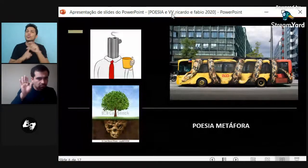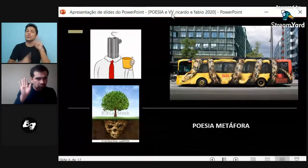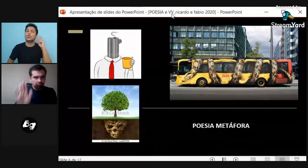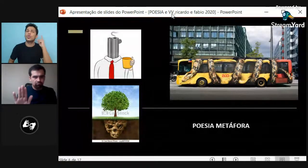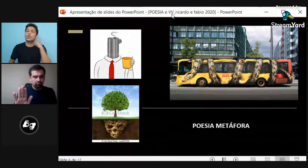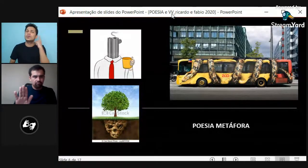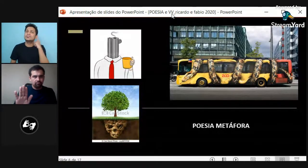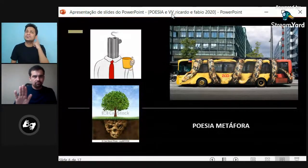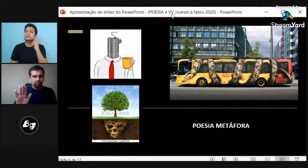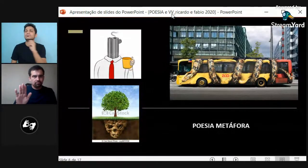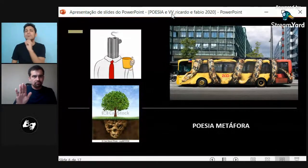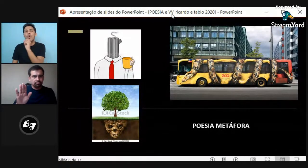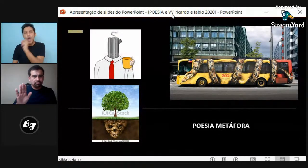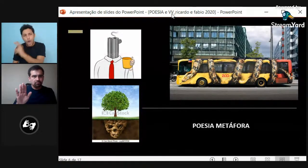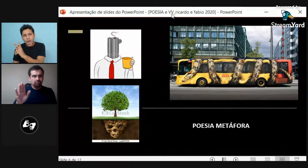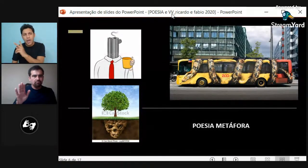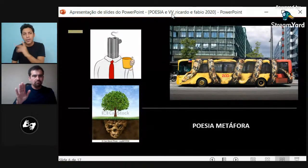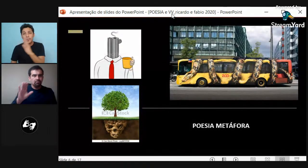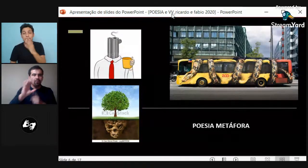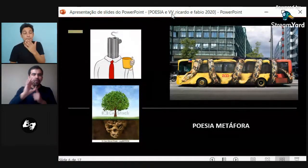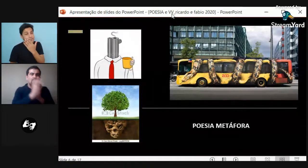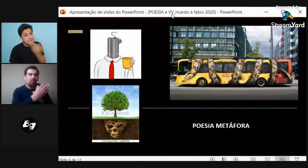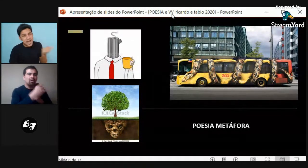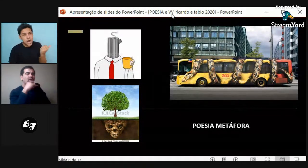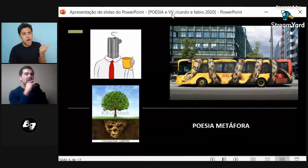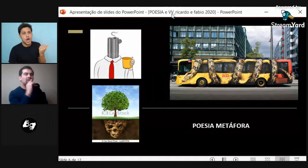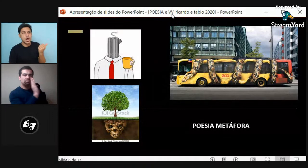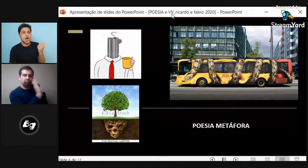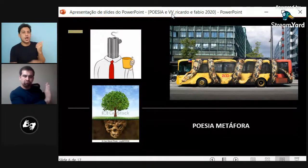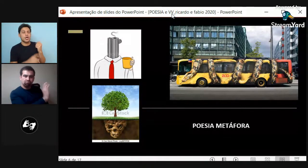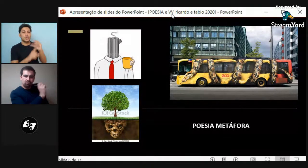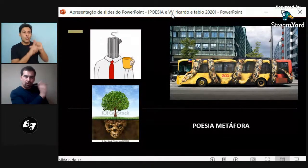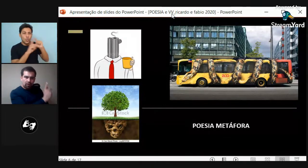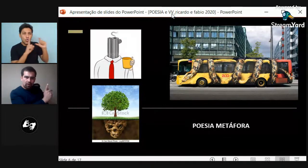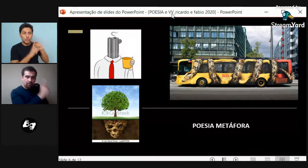Y esto es de la cultura sorda. Es parte de la cultura sorda.